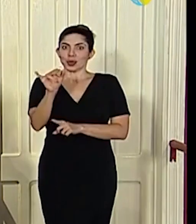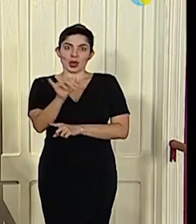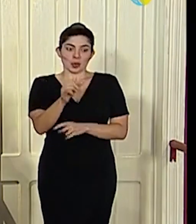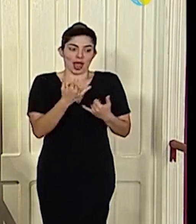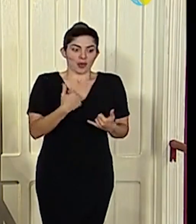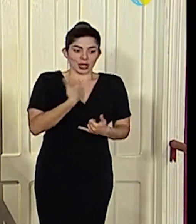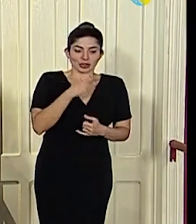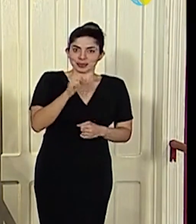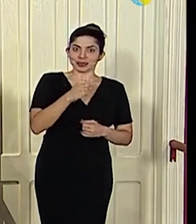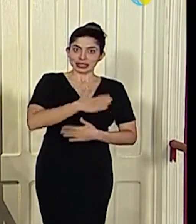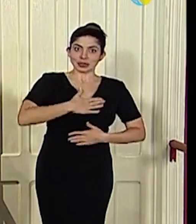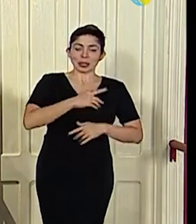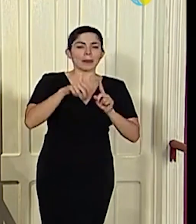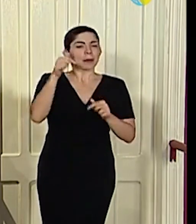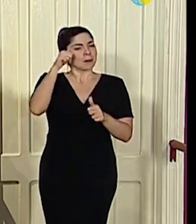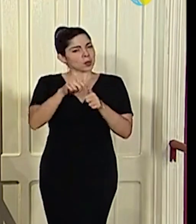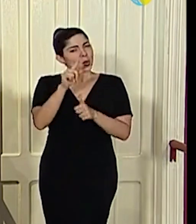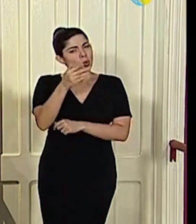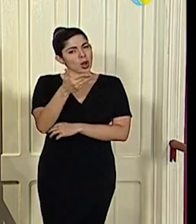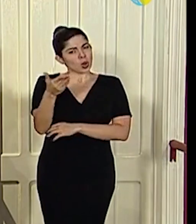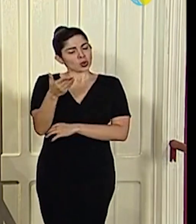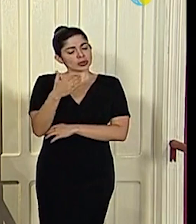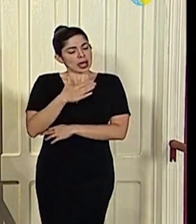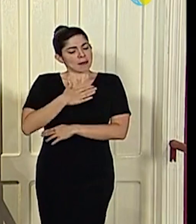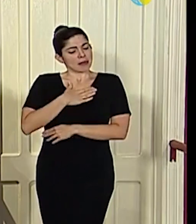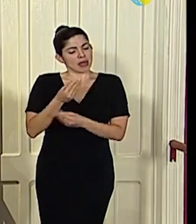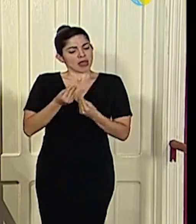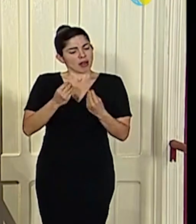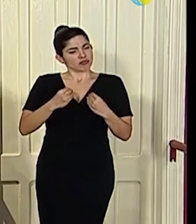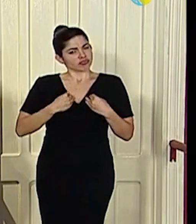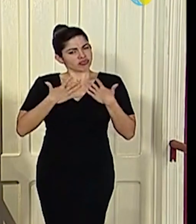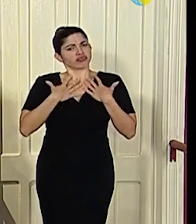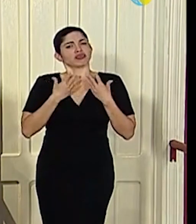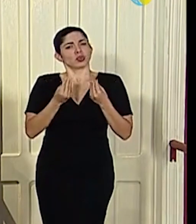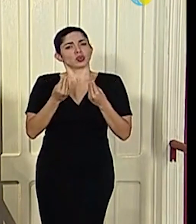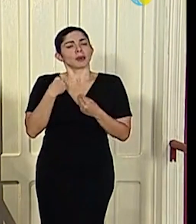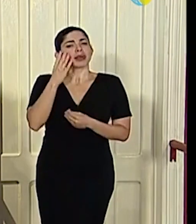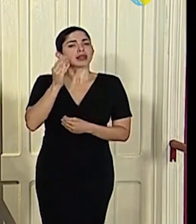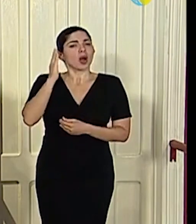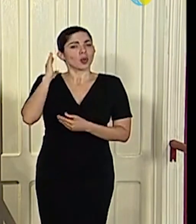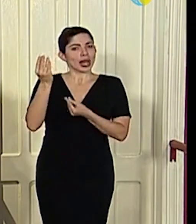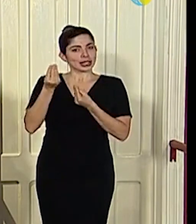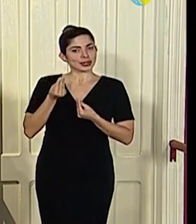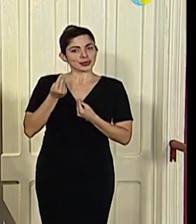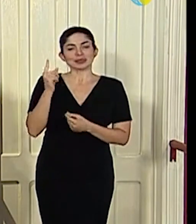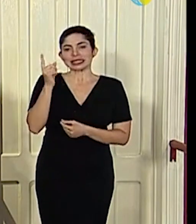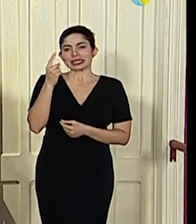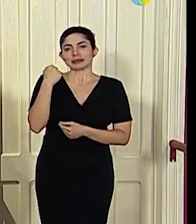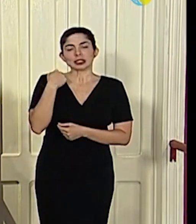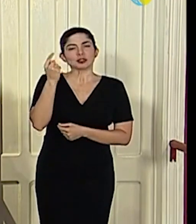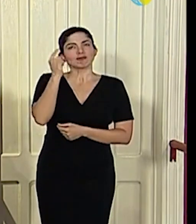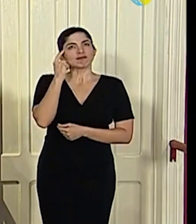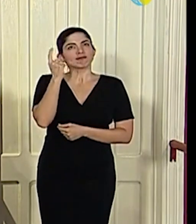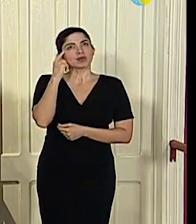gozamos. Pero recuerdo una cosa que a mí me inspira mucho de mis abuelos y que siempre pienso